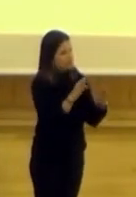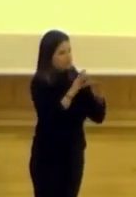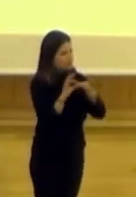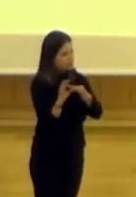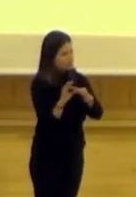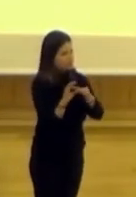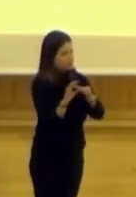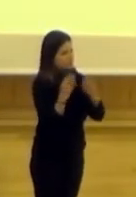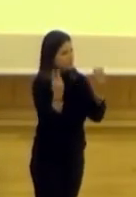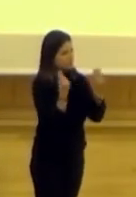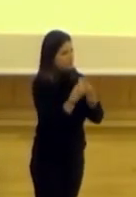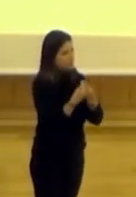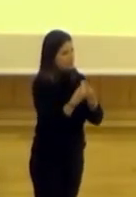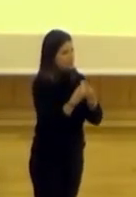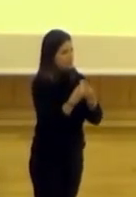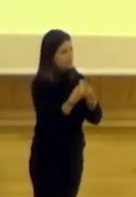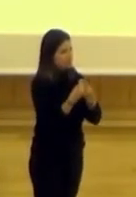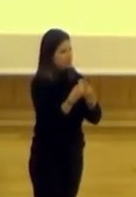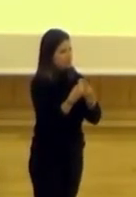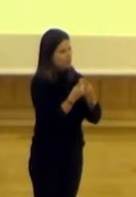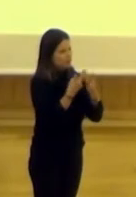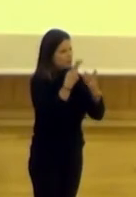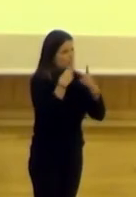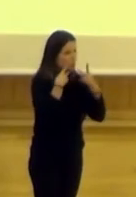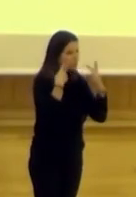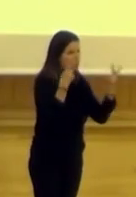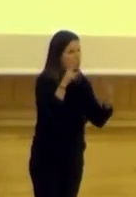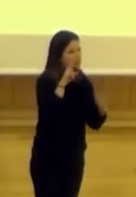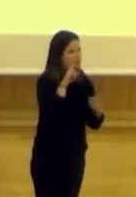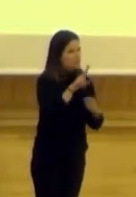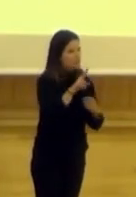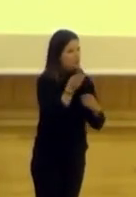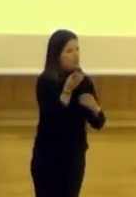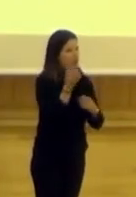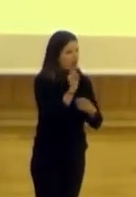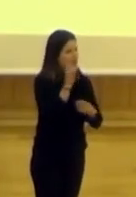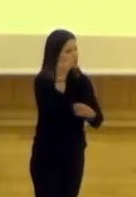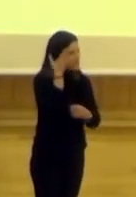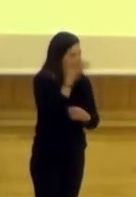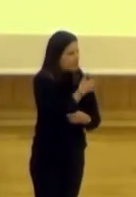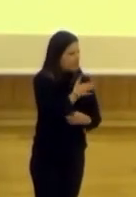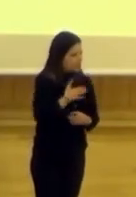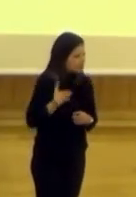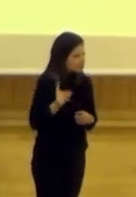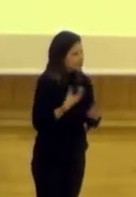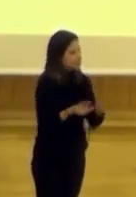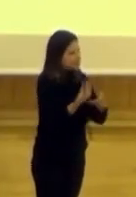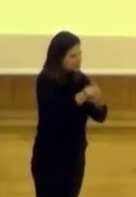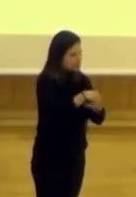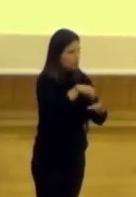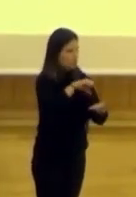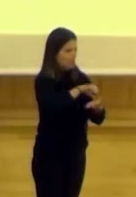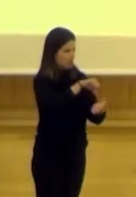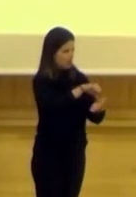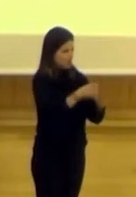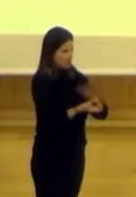con el ver a la administración pública como un cliente, vamos a venderle un proyecto, que tiene una idea y quiere establecer ese proyecto dentro de la ciudadanía.